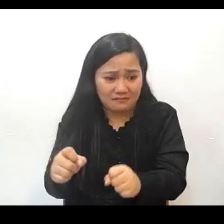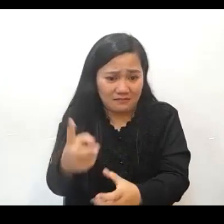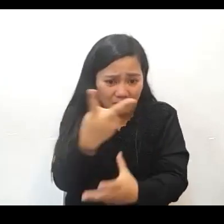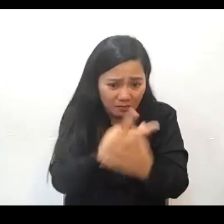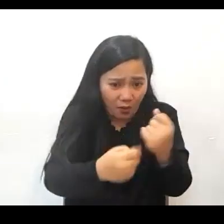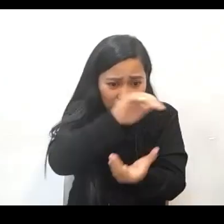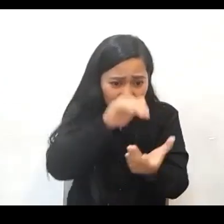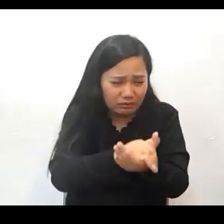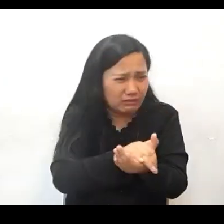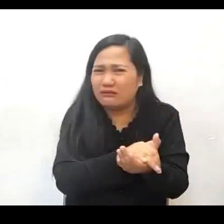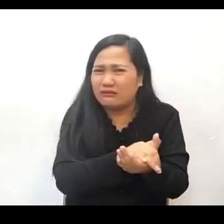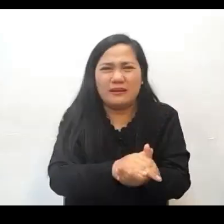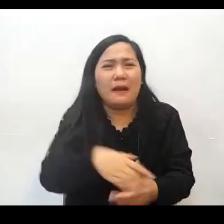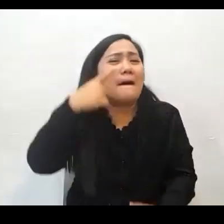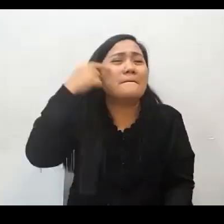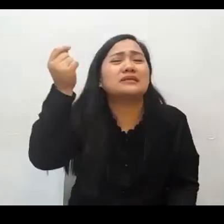So,